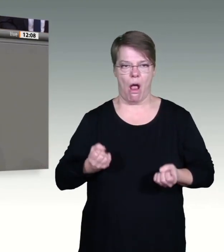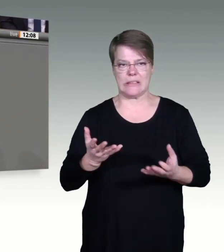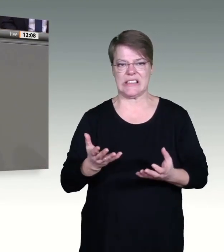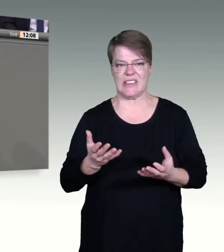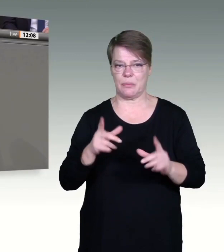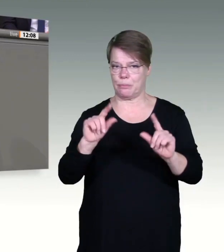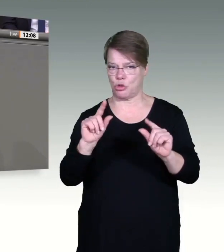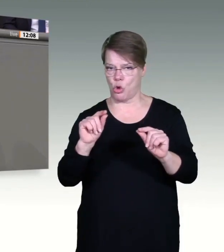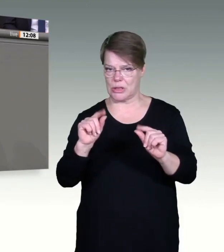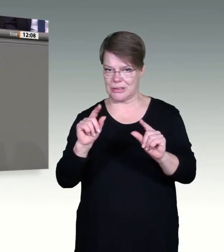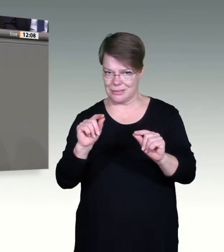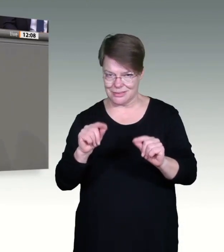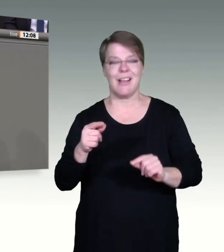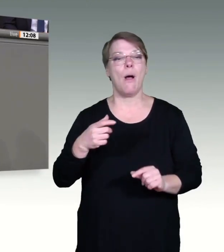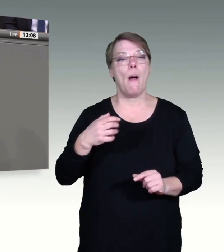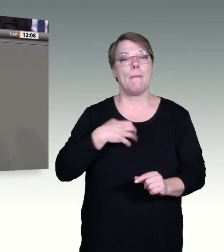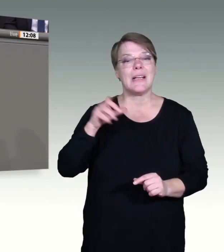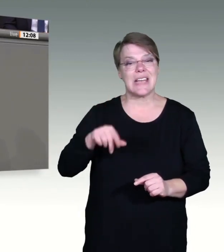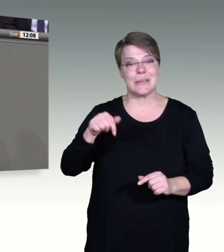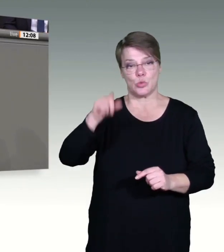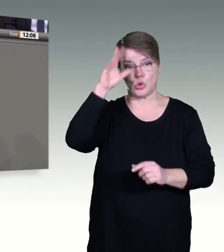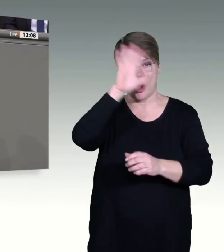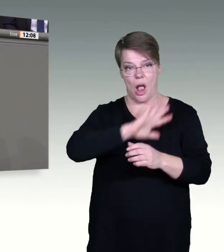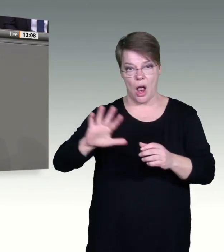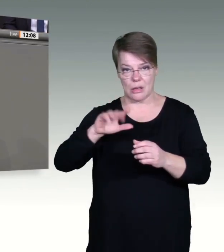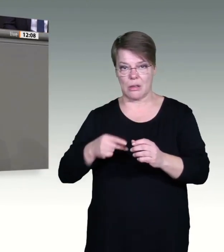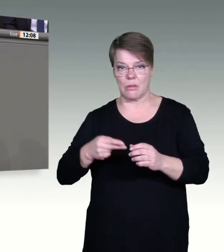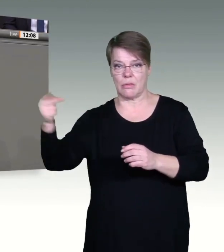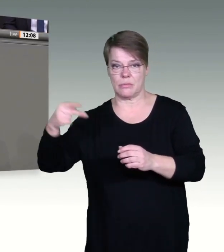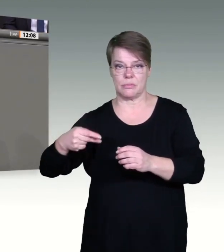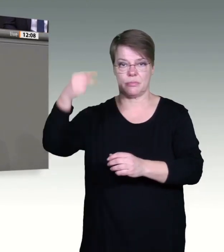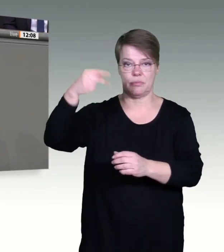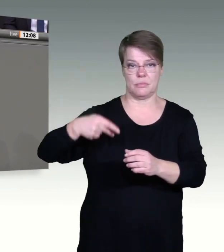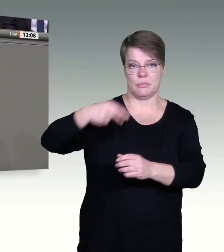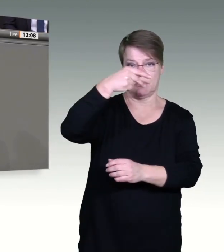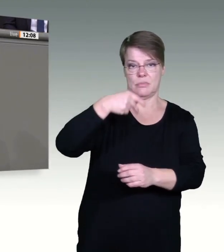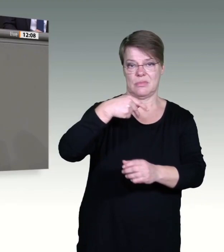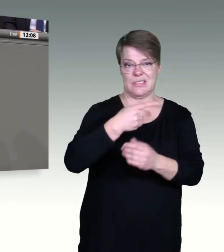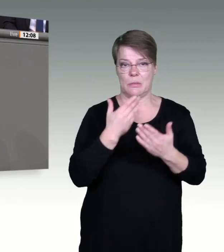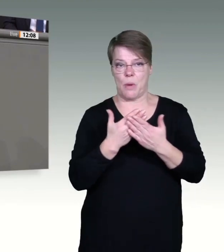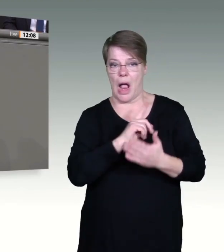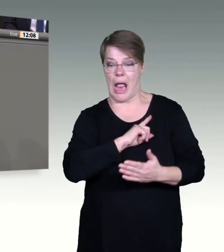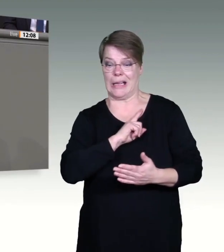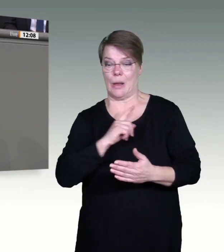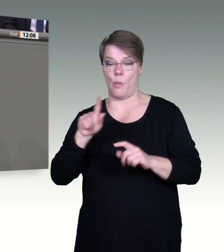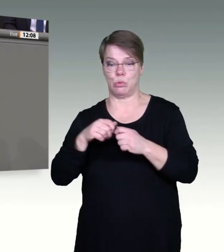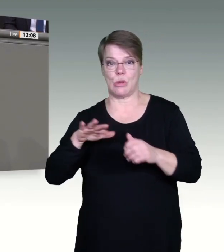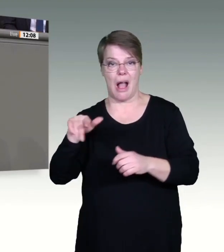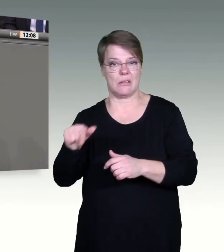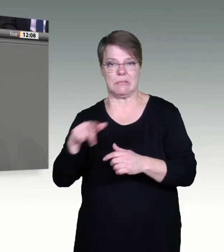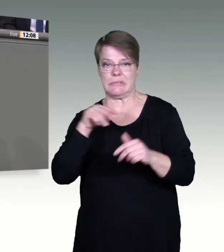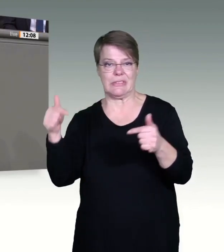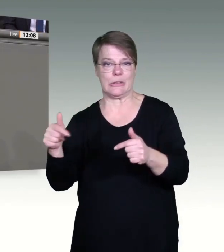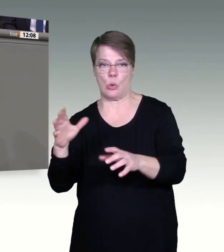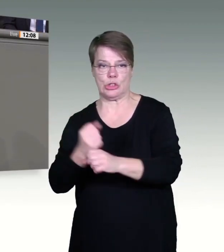angesichts eines seit einigen Tagen unter 1 befindlichen R-Wertes von einer Stadtnation auf hohem Niveau